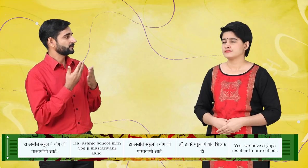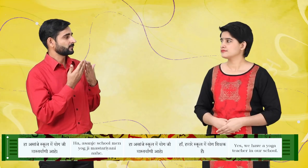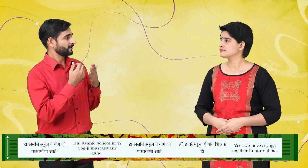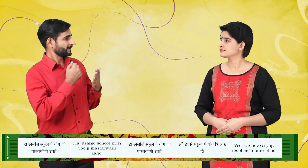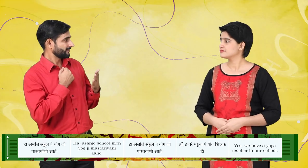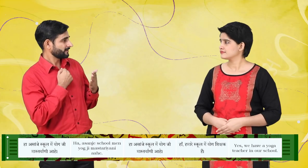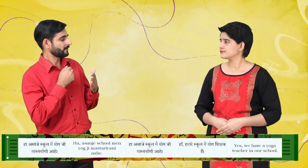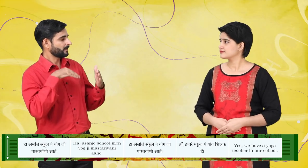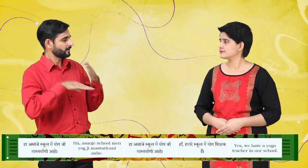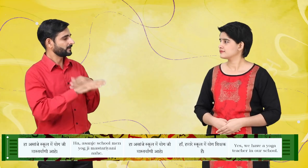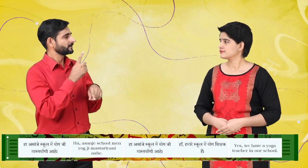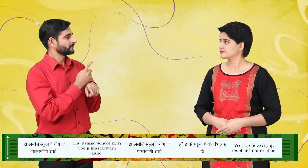योग जी मास्त्राणी आहे